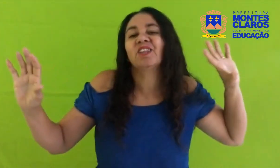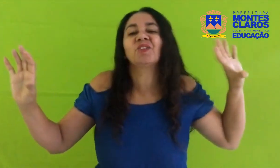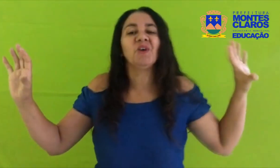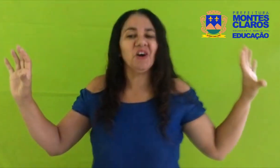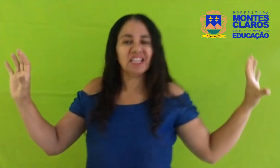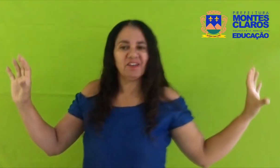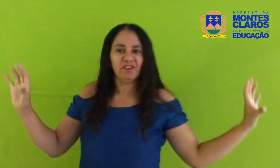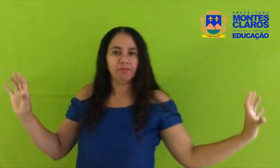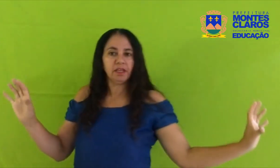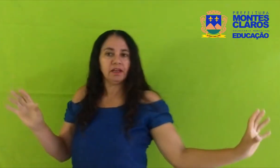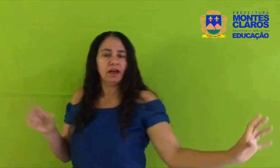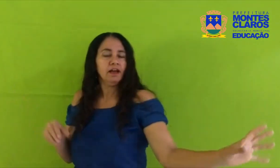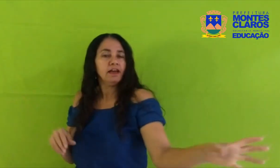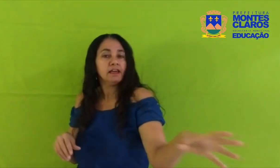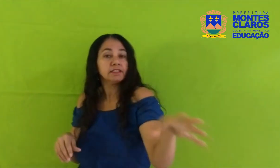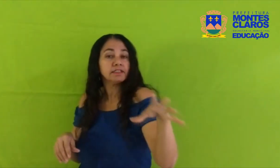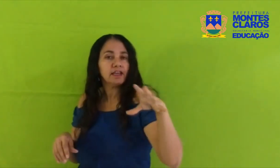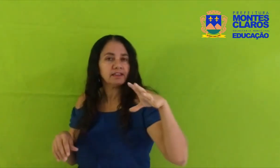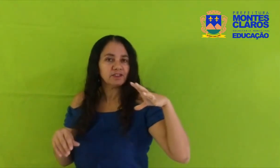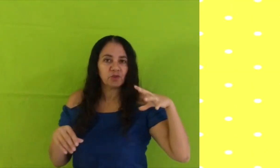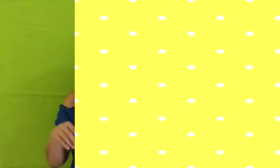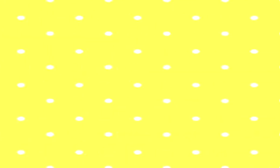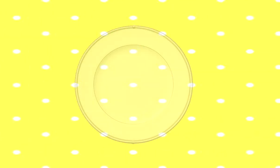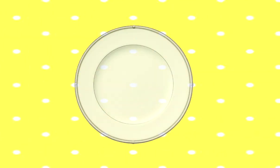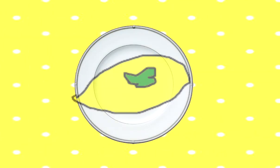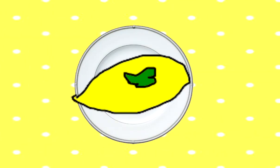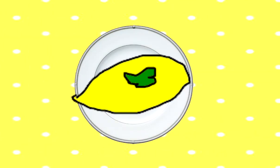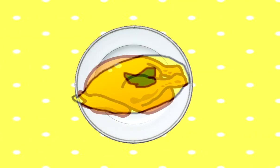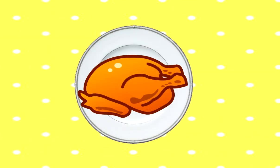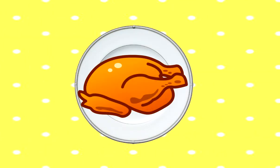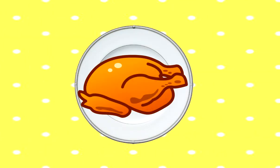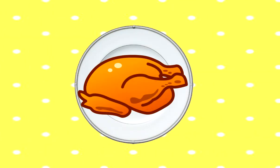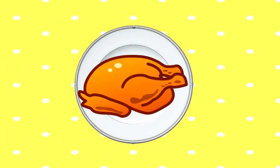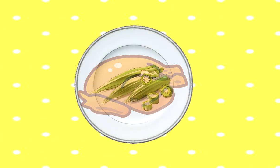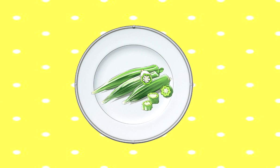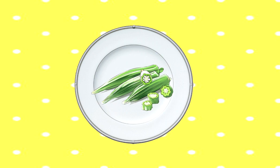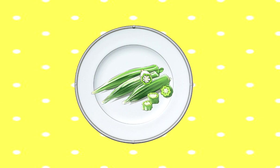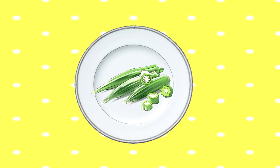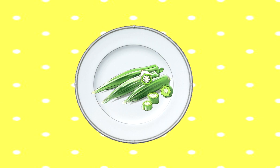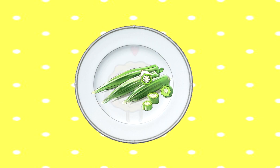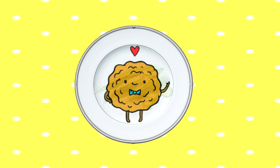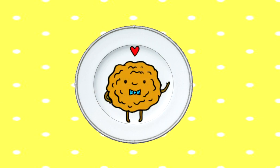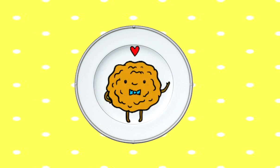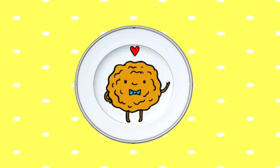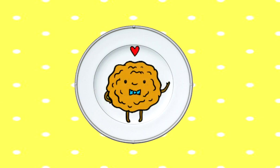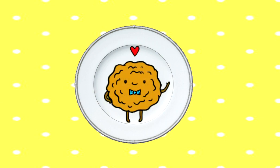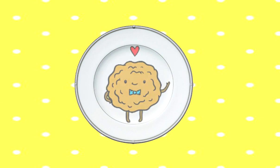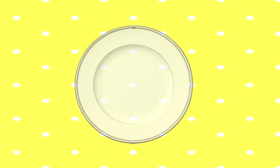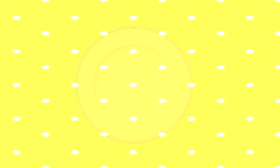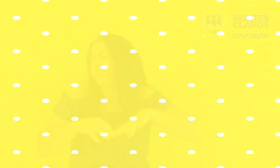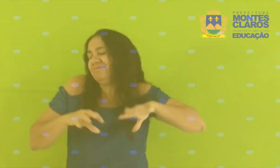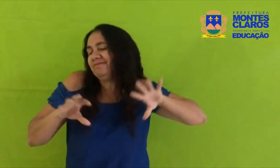toda a família Receitas como amul, frango, piado, biscoito frito Hum,